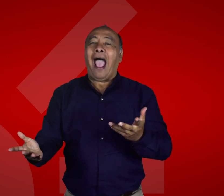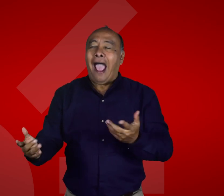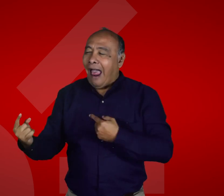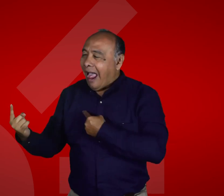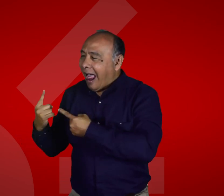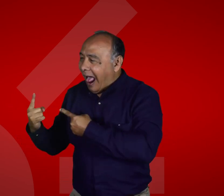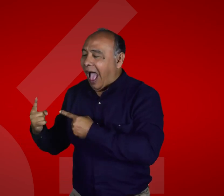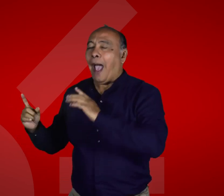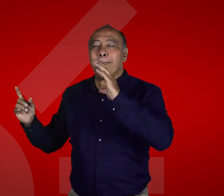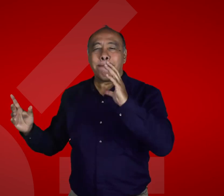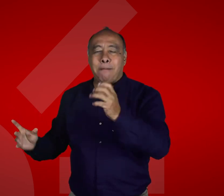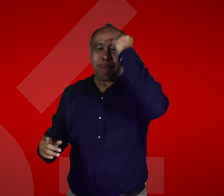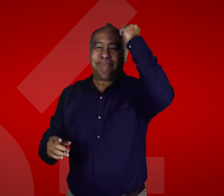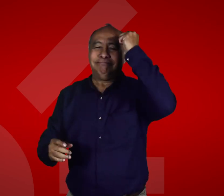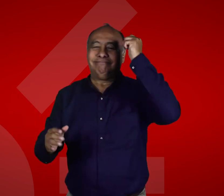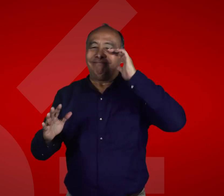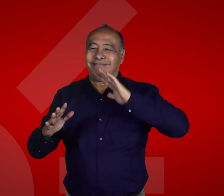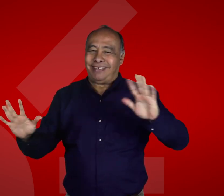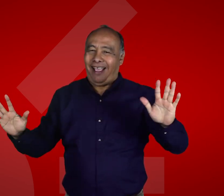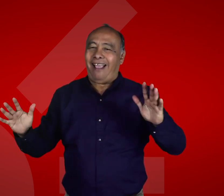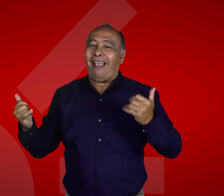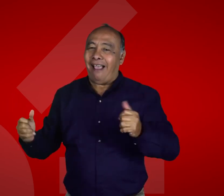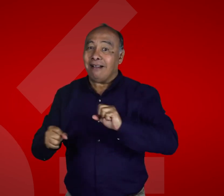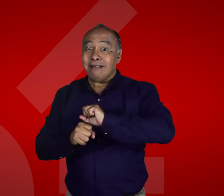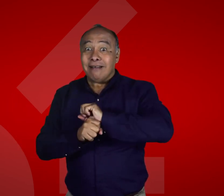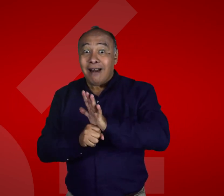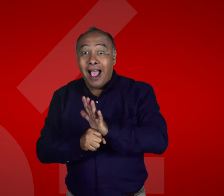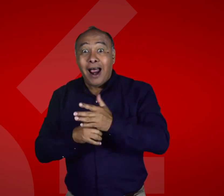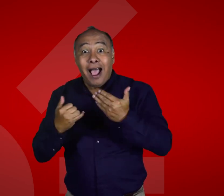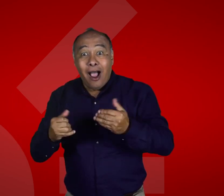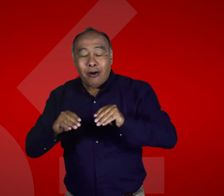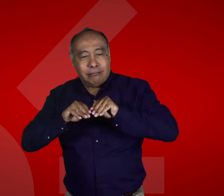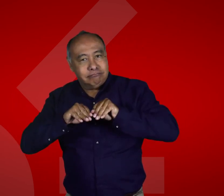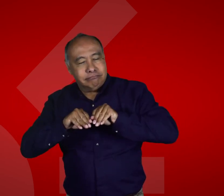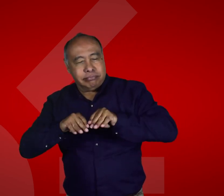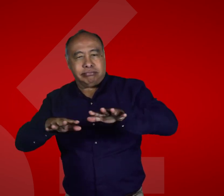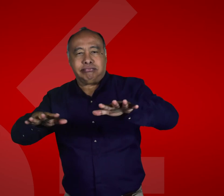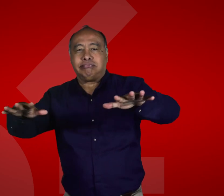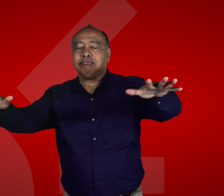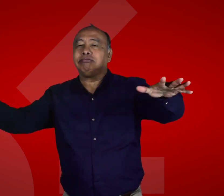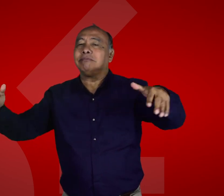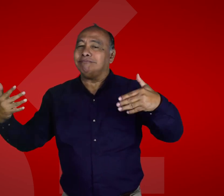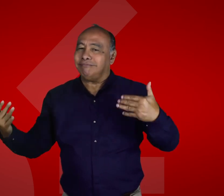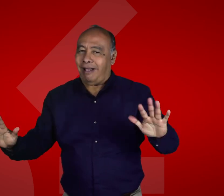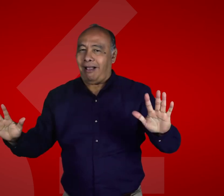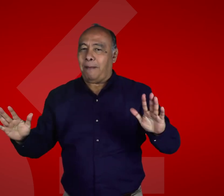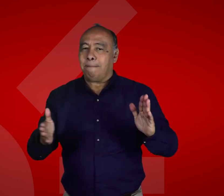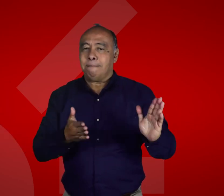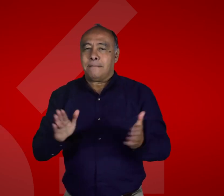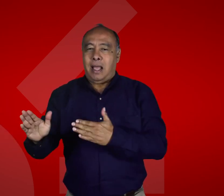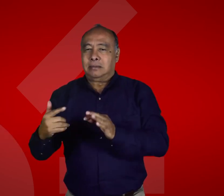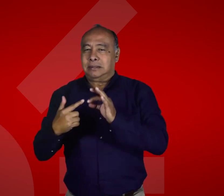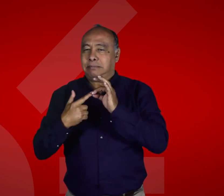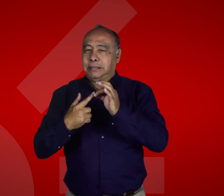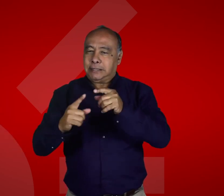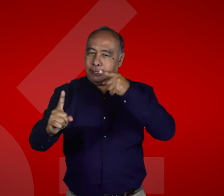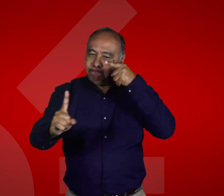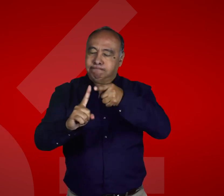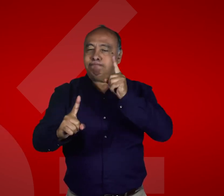enfocado a esta población, y se ha logrado un resultado exitoso. Claro, ha diseñado planes especiales para las personas